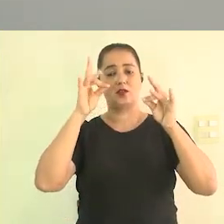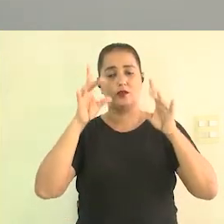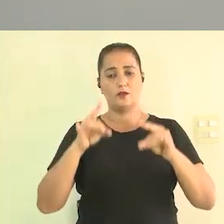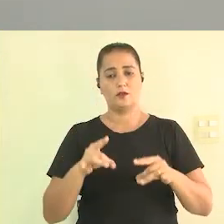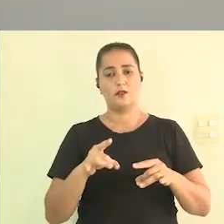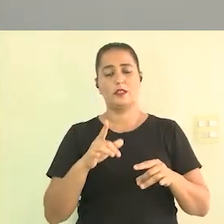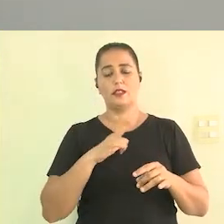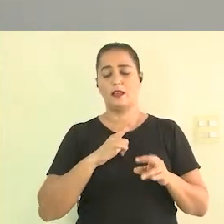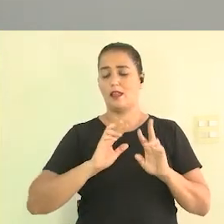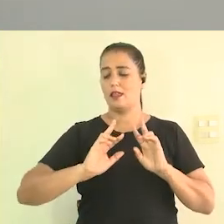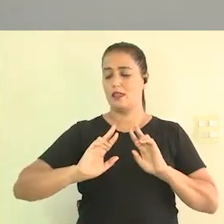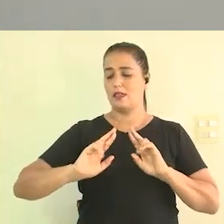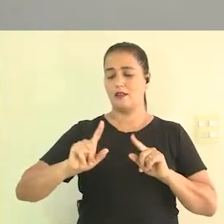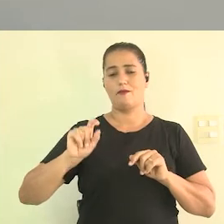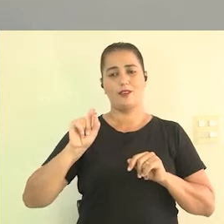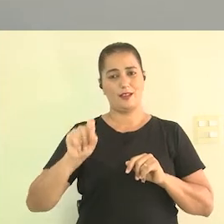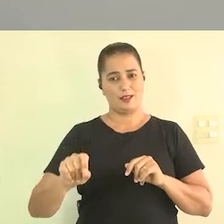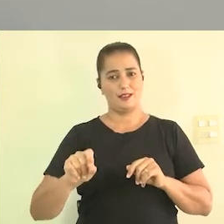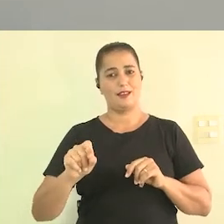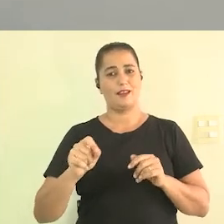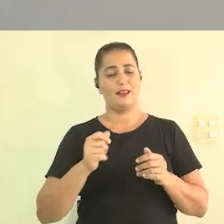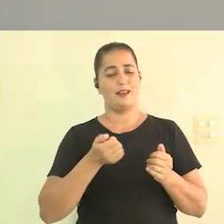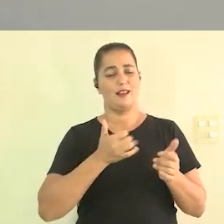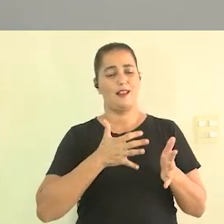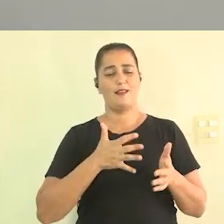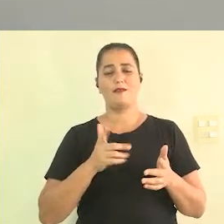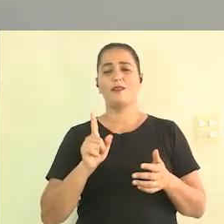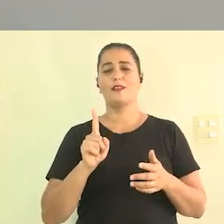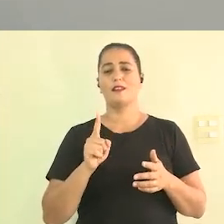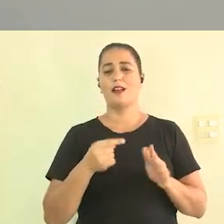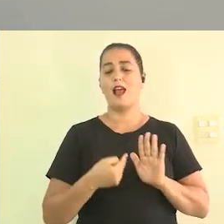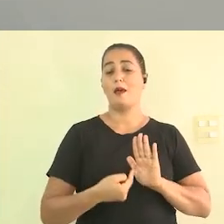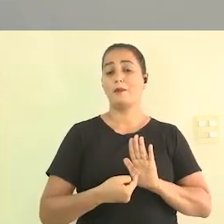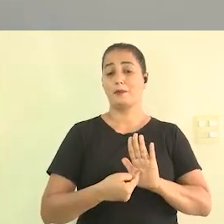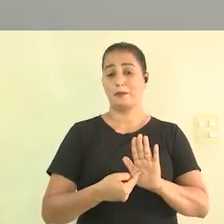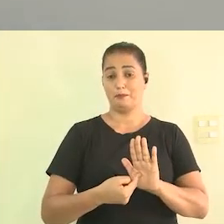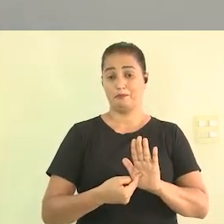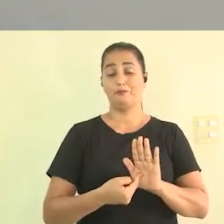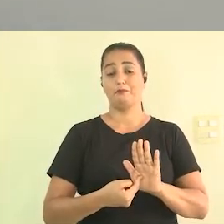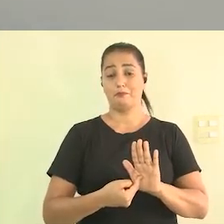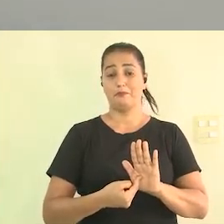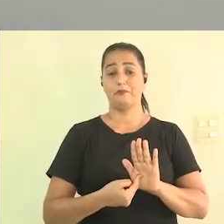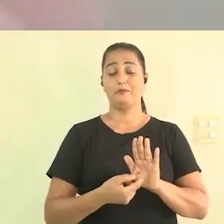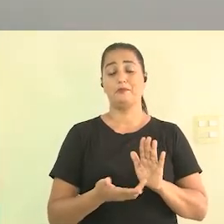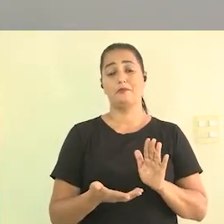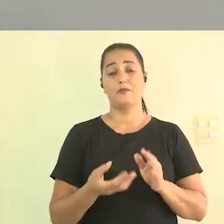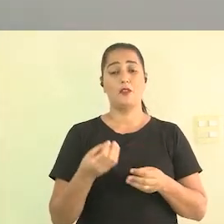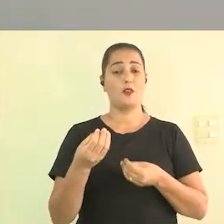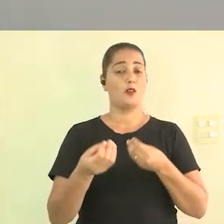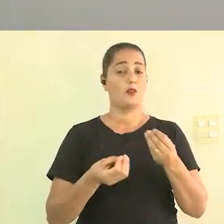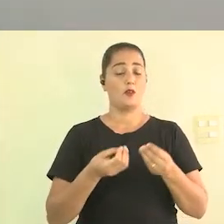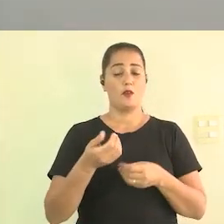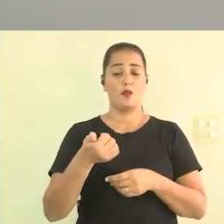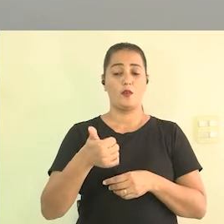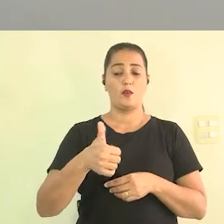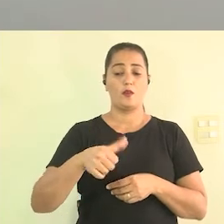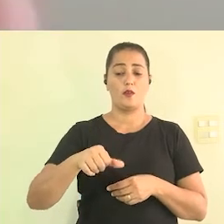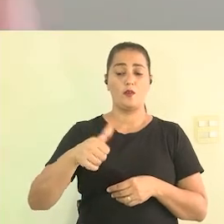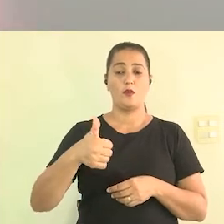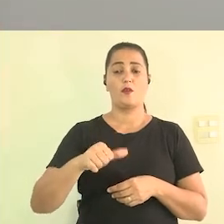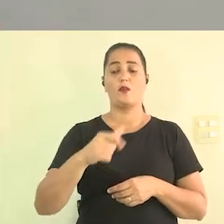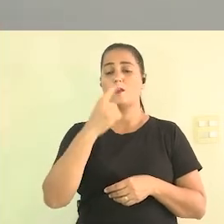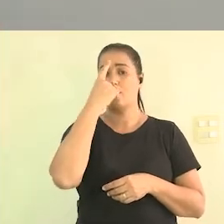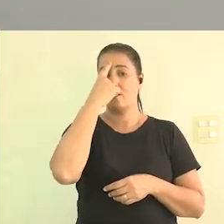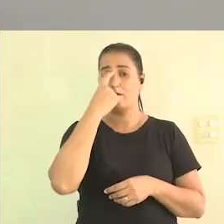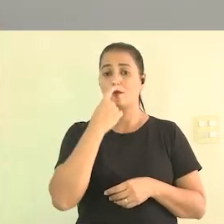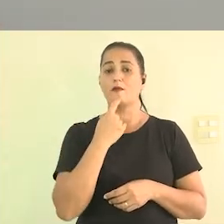uma diferença na questão da venda do produto né e aí como é que vocês avaliam isso o